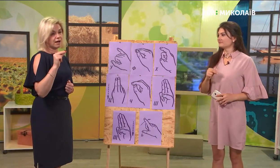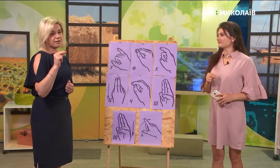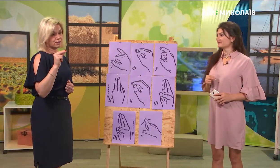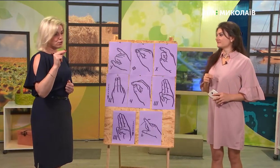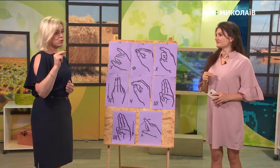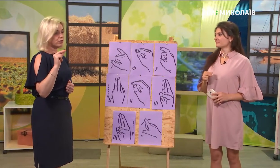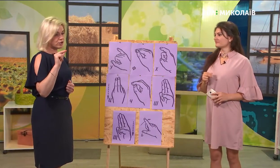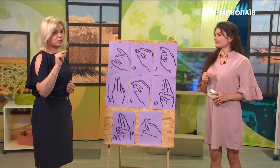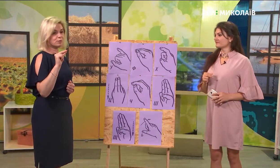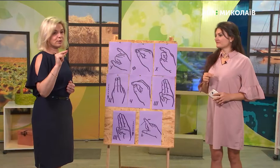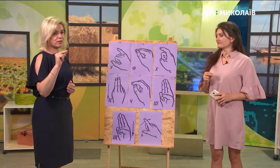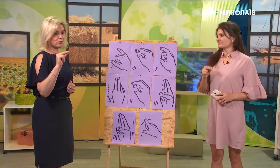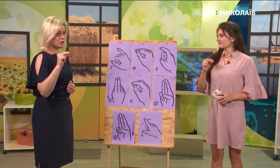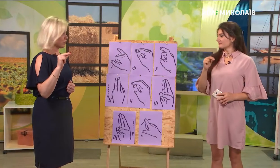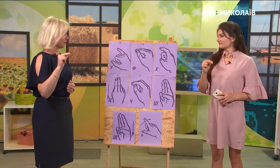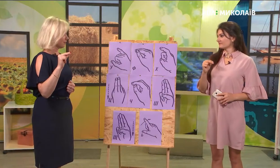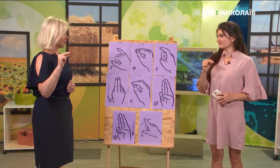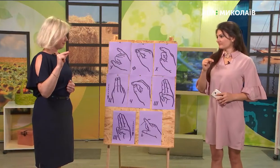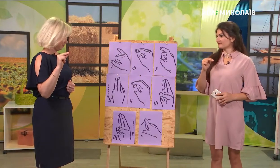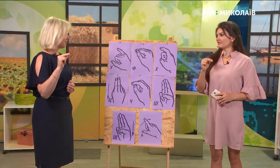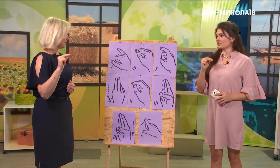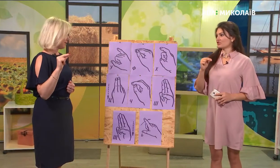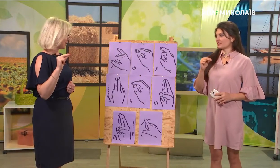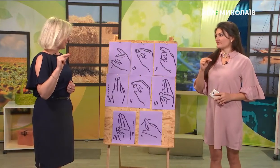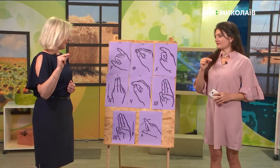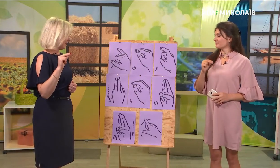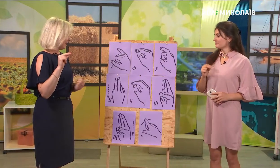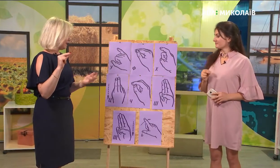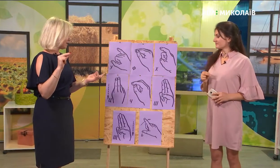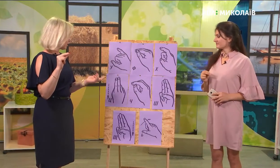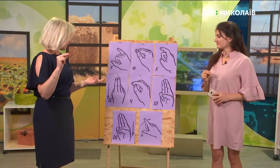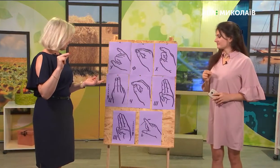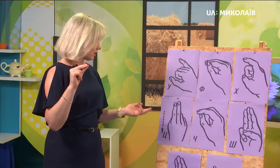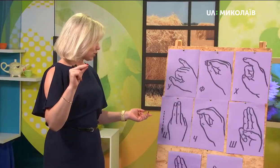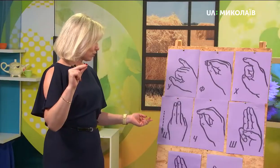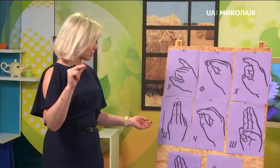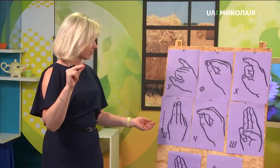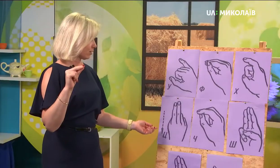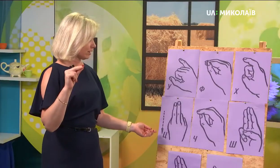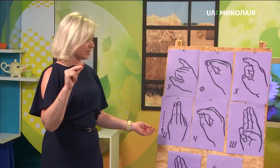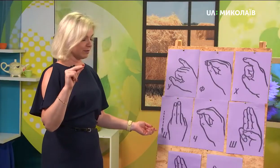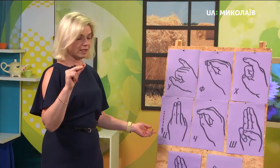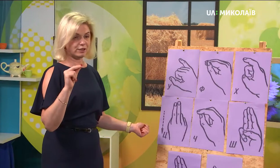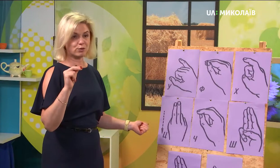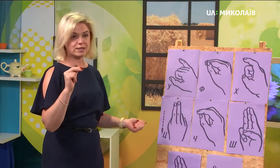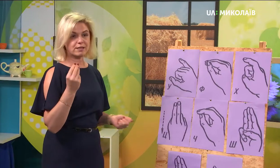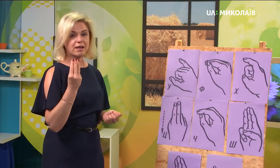якщо буква «чі», то ми показуємо «чі». Так. І літера «ш», вона схожа за виконанням на літеру «си».